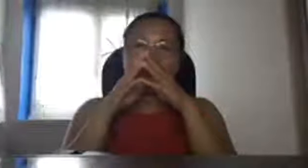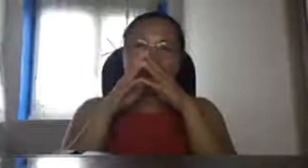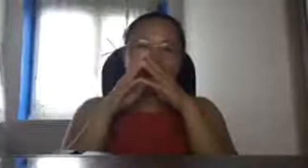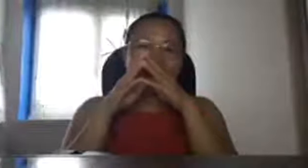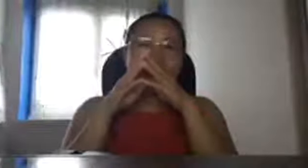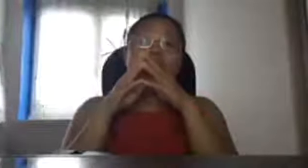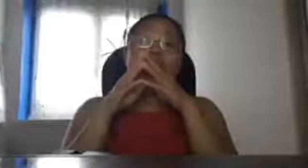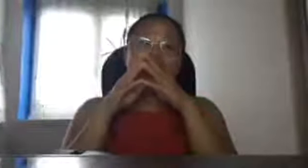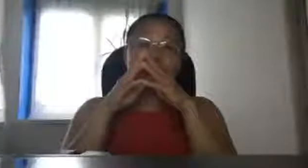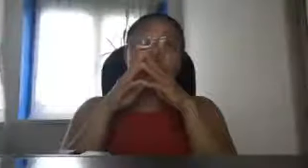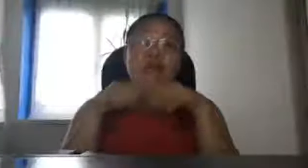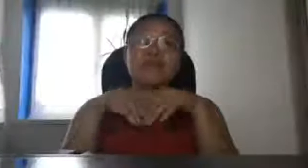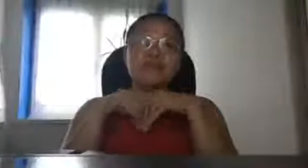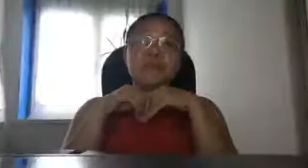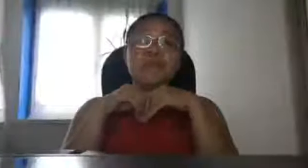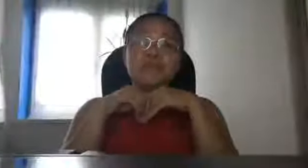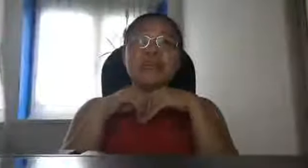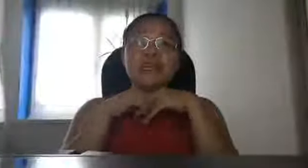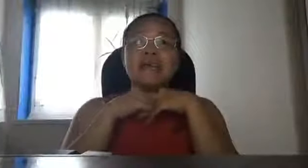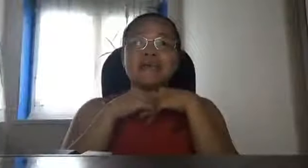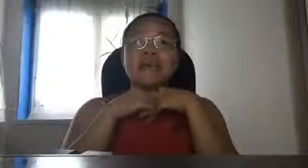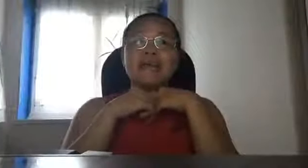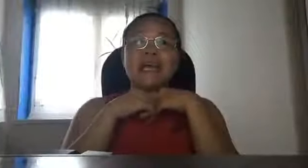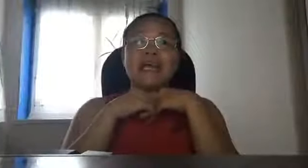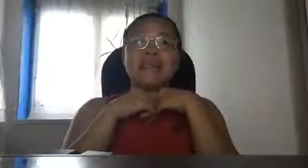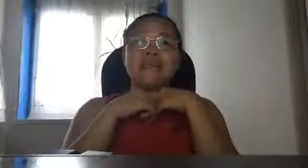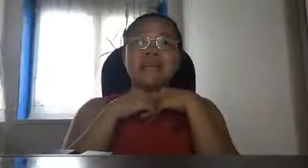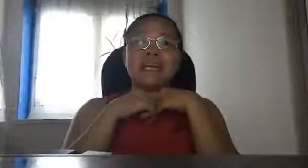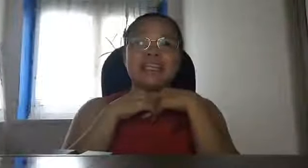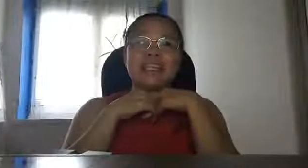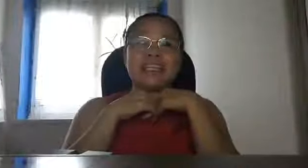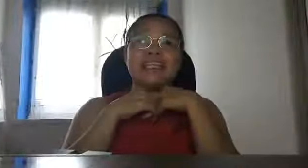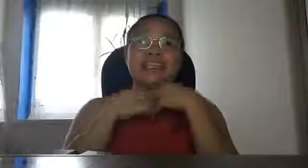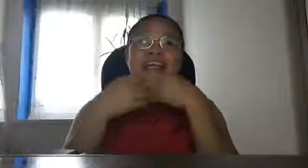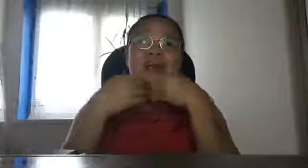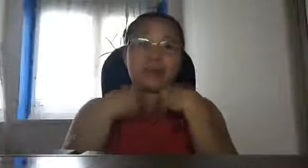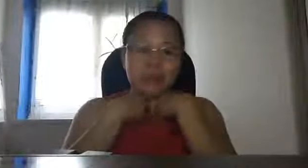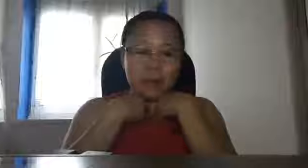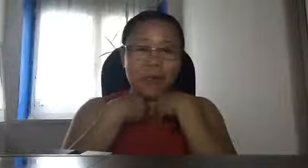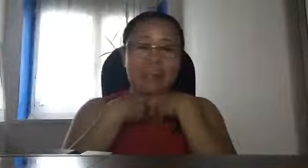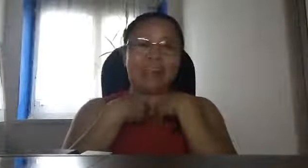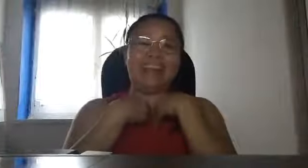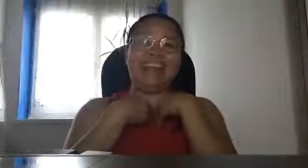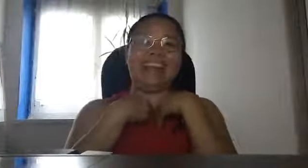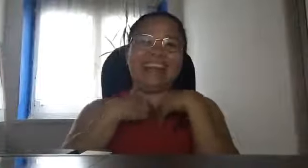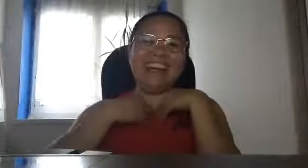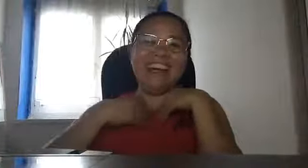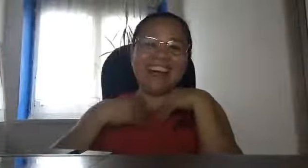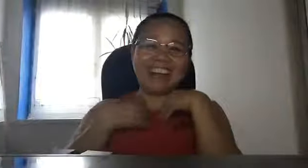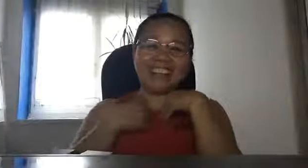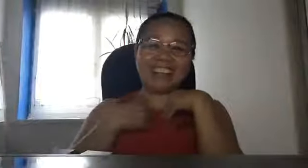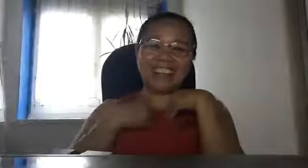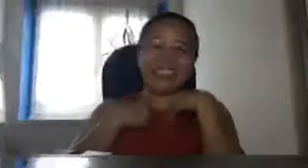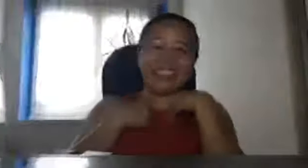dahil kung mayroon pong may karapatang magalit sa mga Chinese ay ako yun ako yun